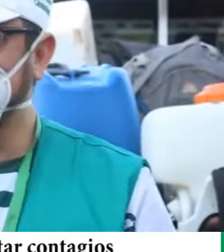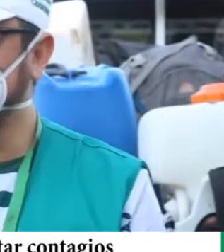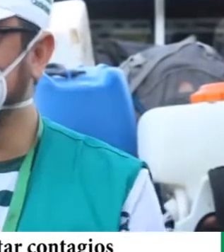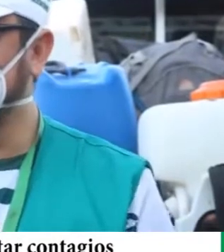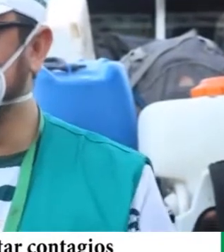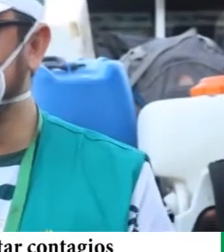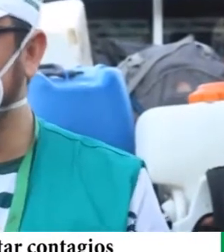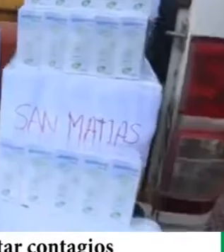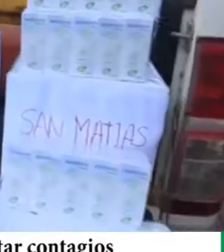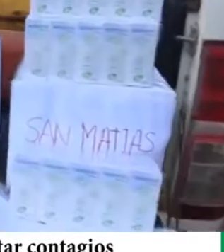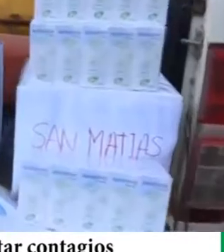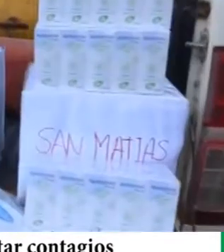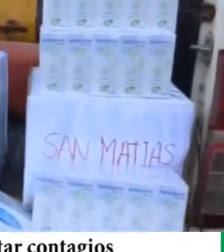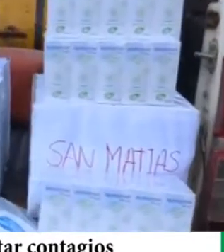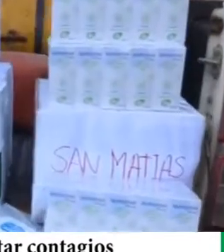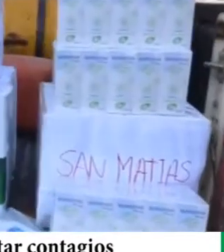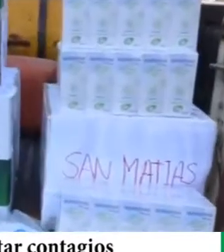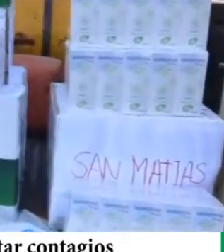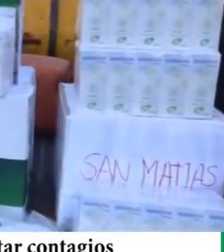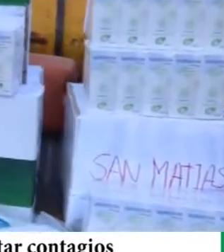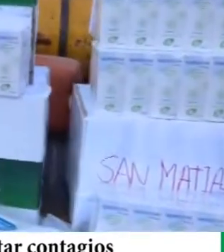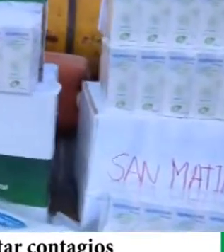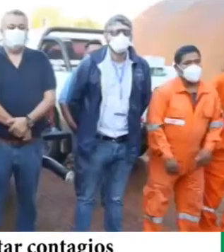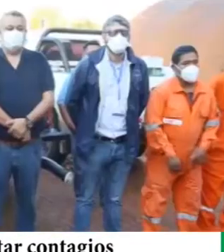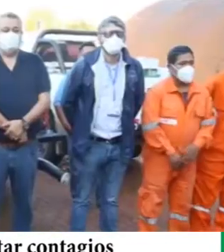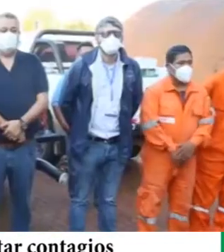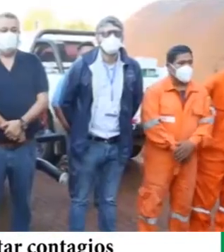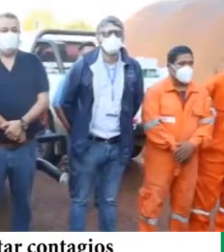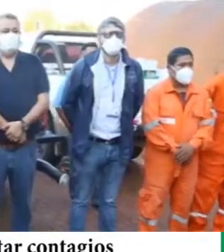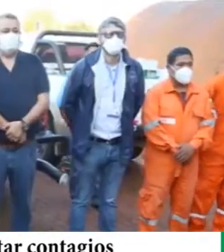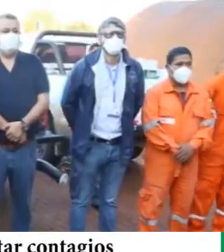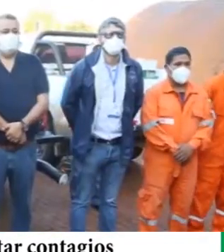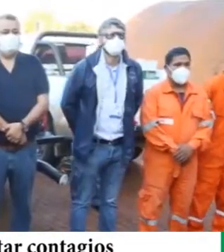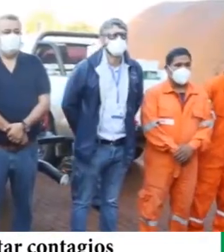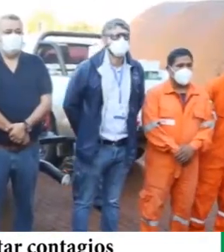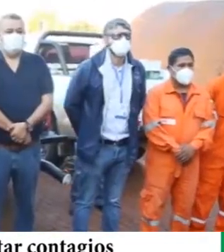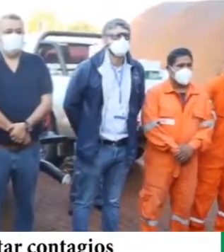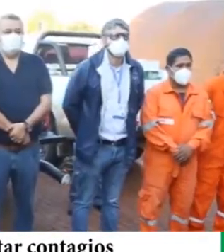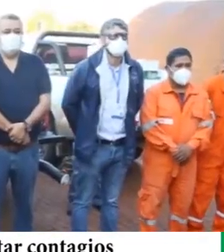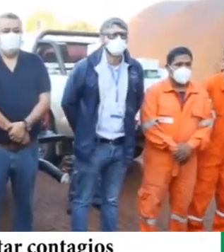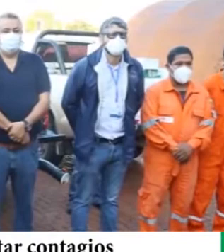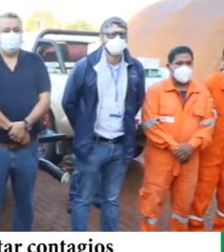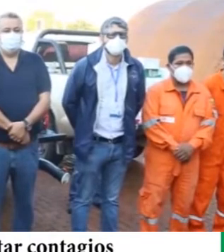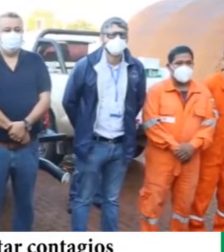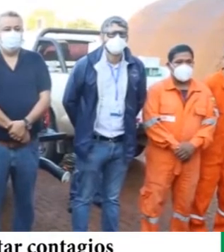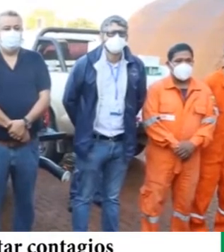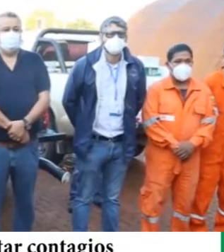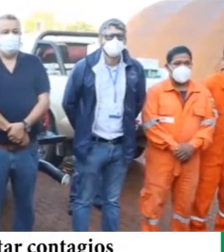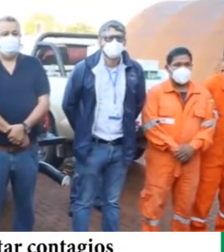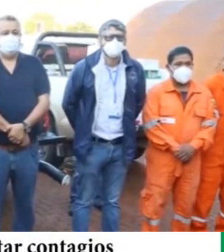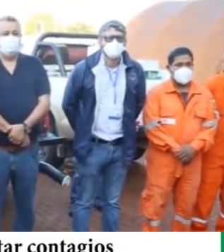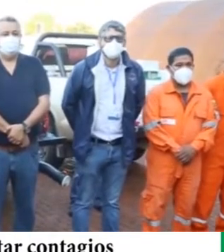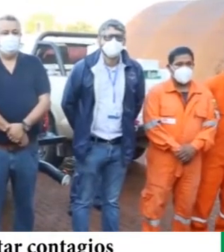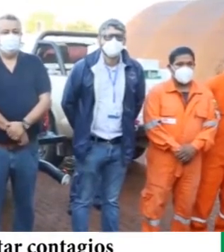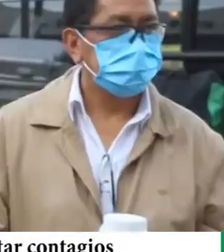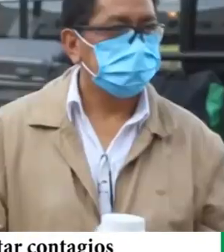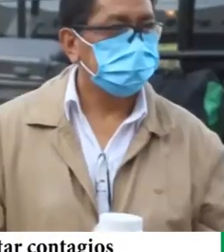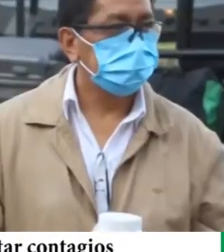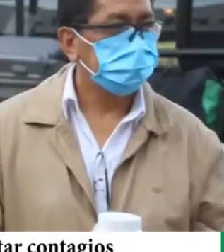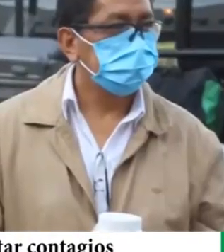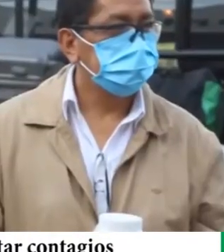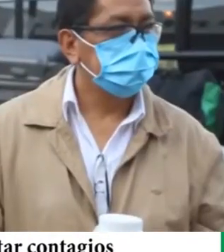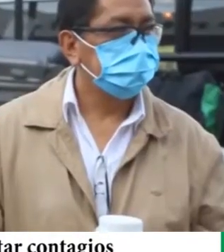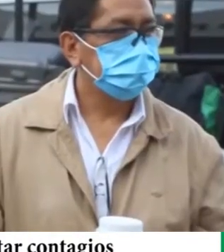Huaracachi que nos está colaborando para poder desinfectar y fumigar en el municipio de San Matías también con una comisión del